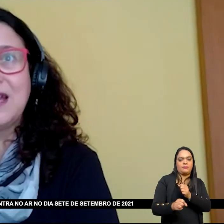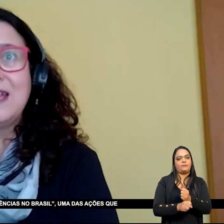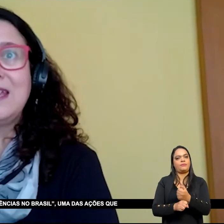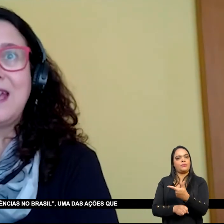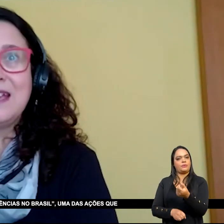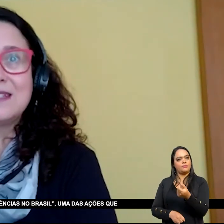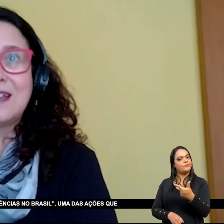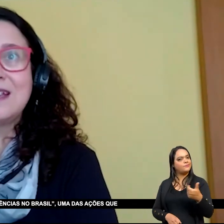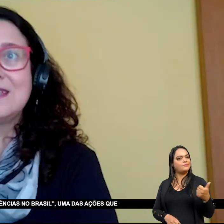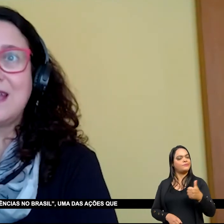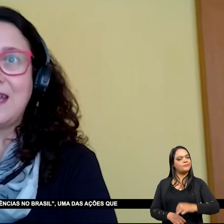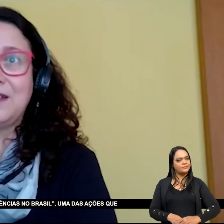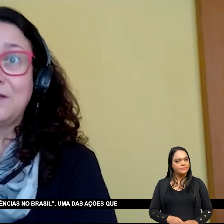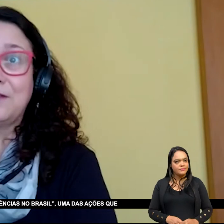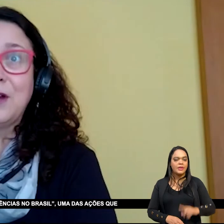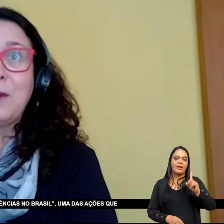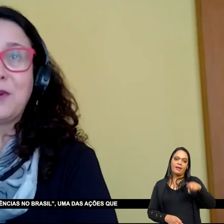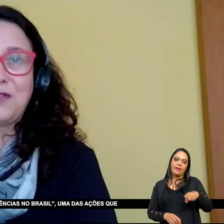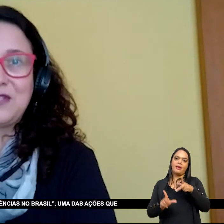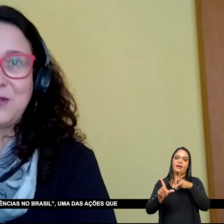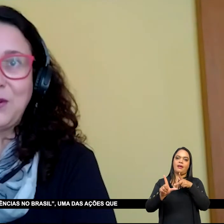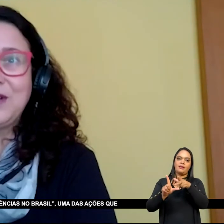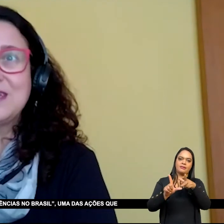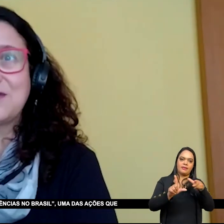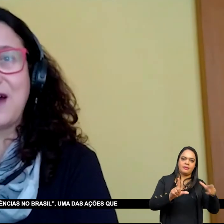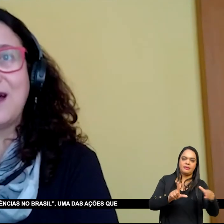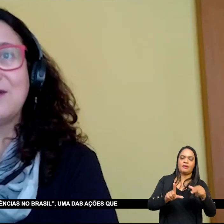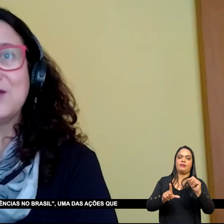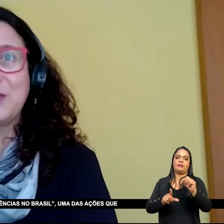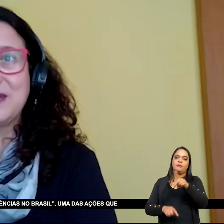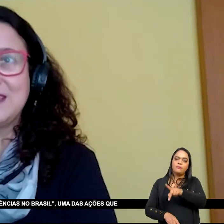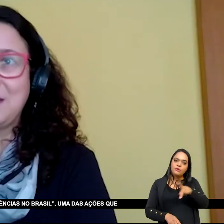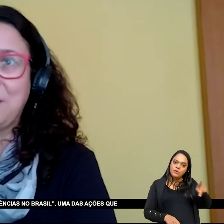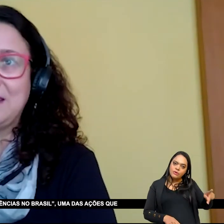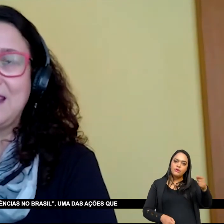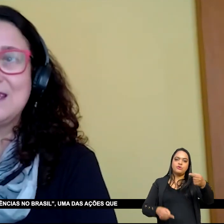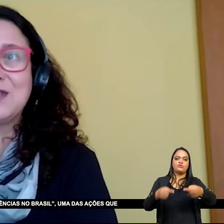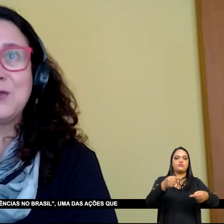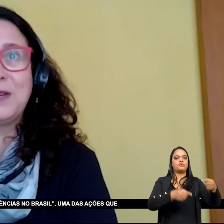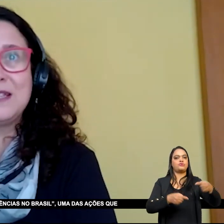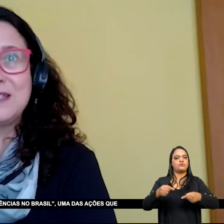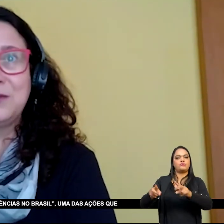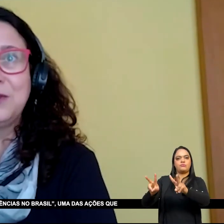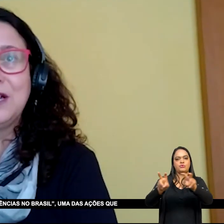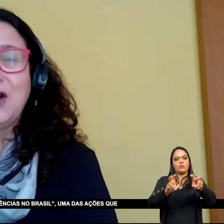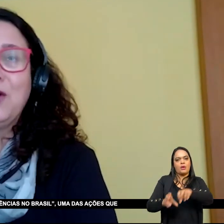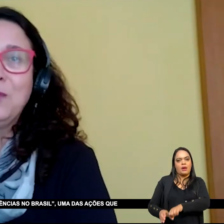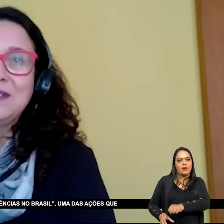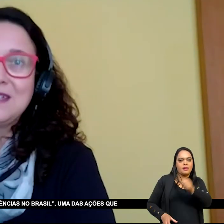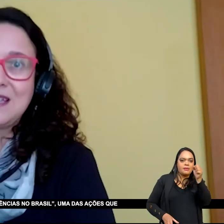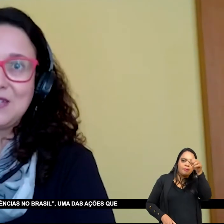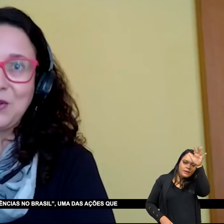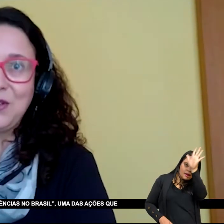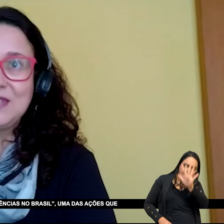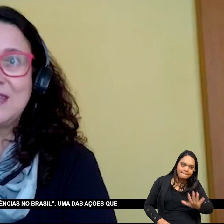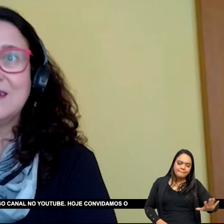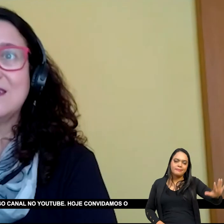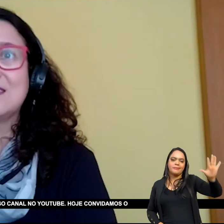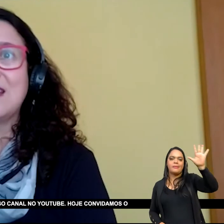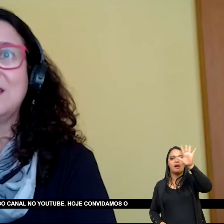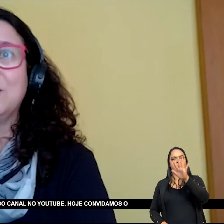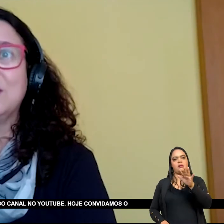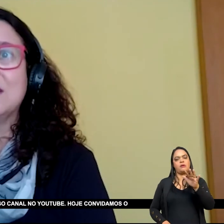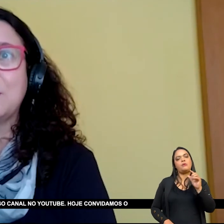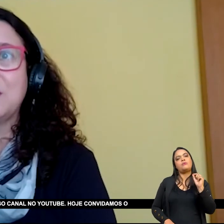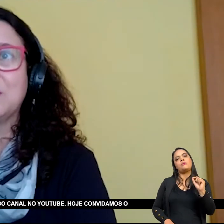E esta é a série Professores falam sobre as independências no Brasil Uma das ações que